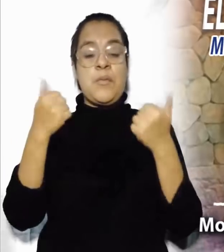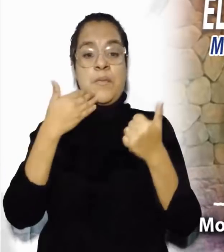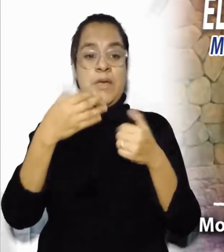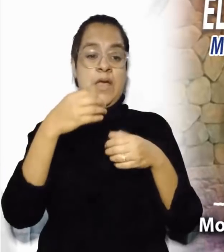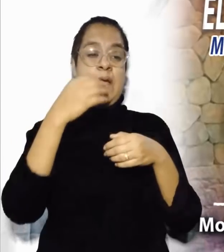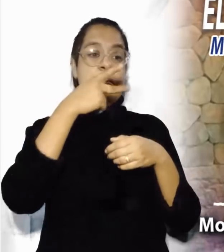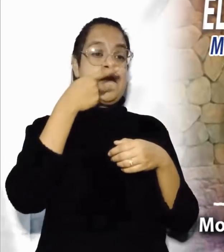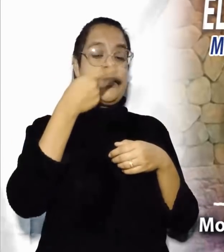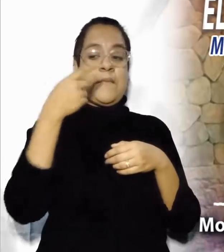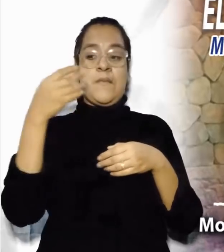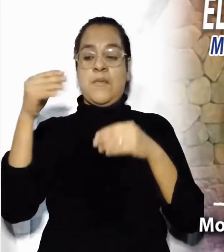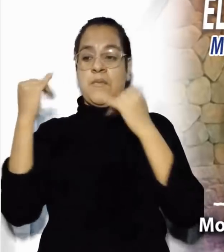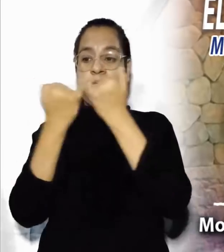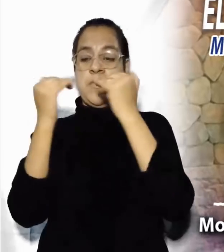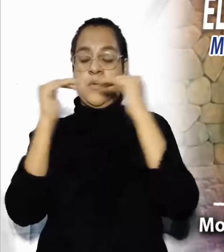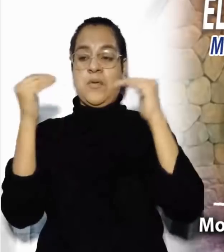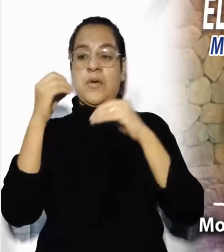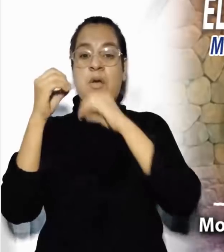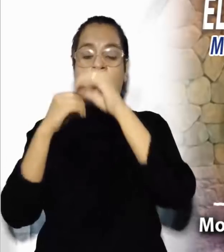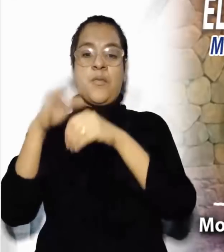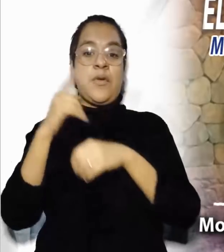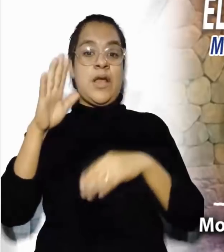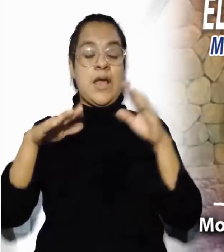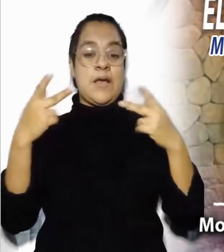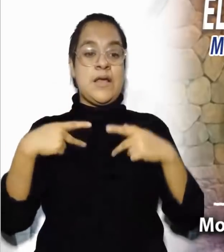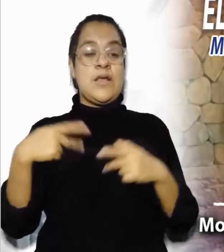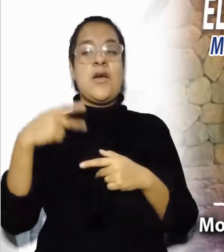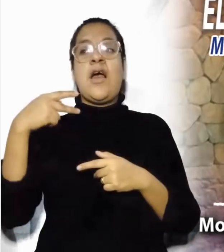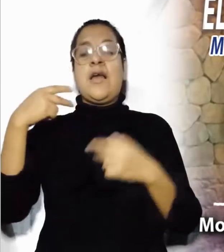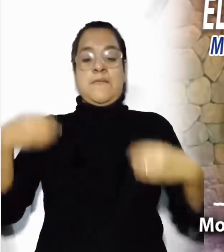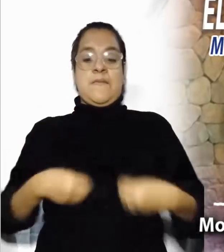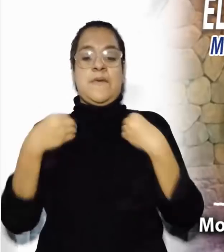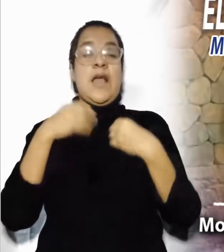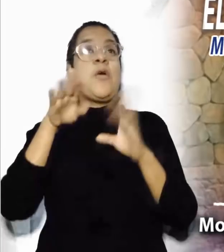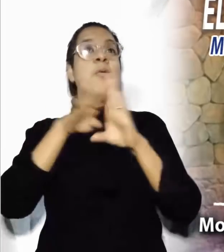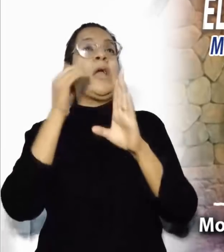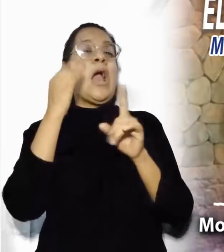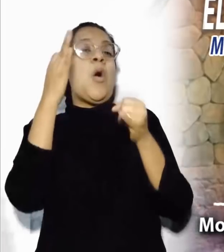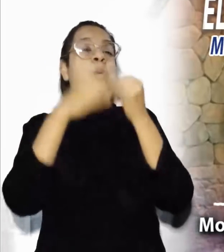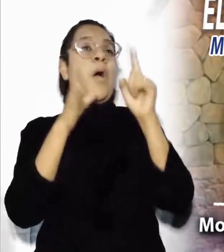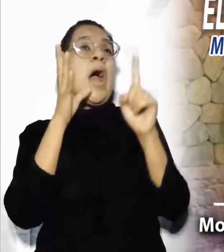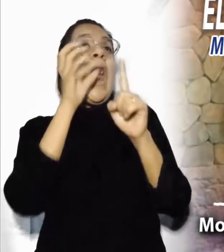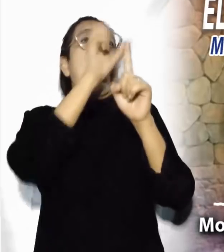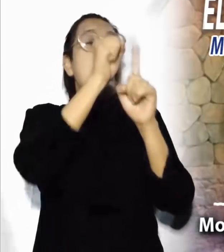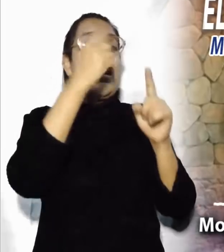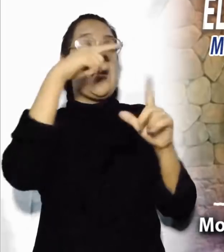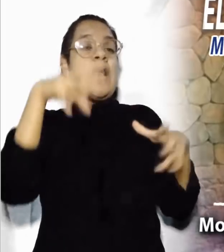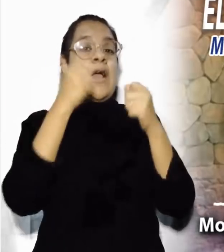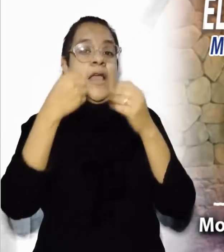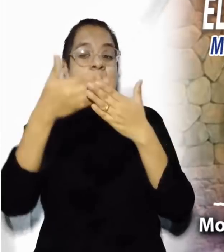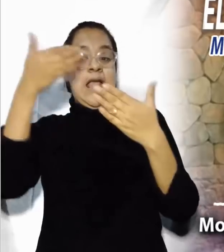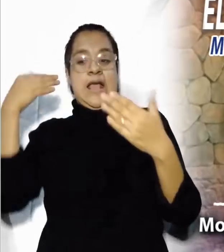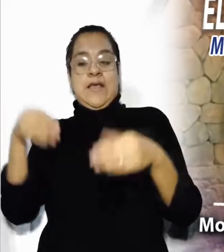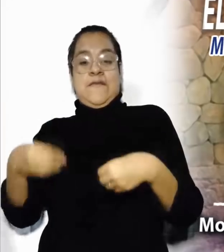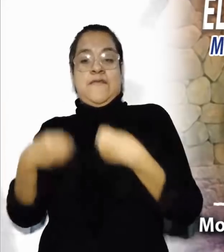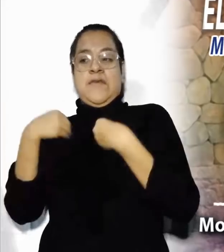A veces damos la impresión de ser cristianos esperando la última tablita que nos alcance la salvación, cuando toda nuestra